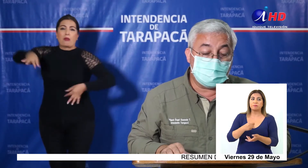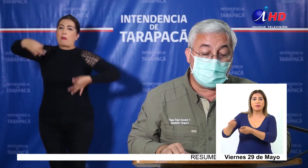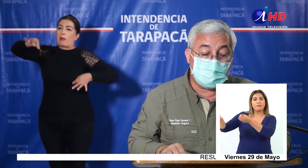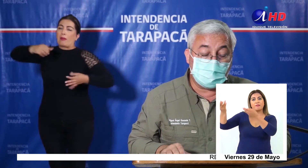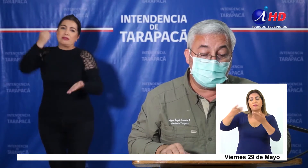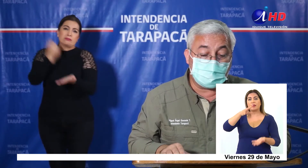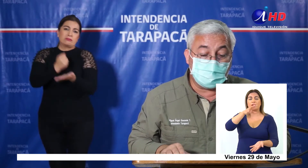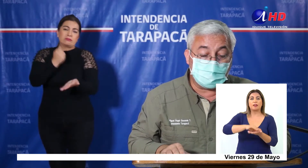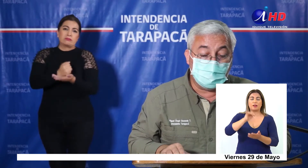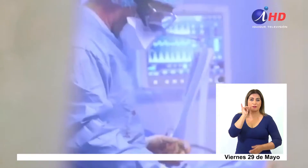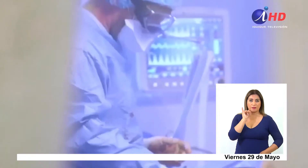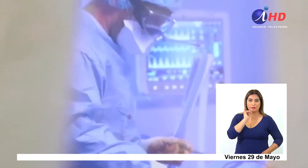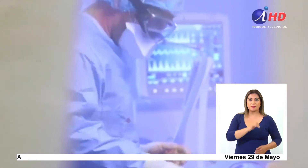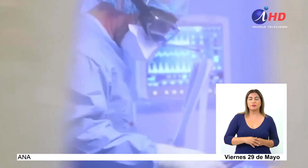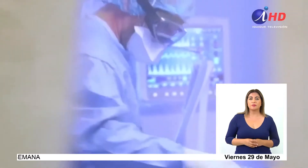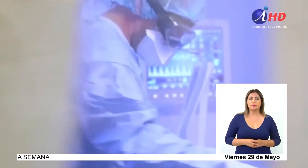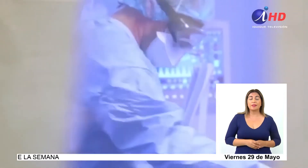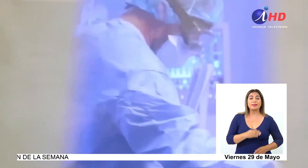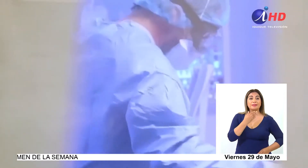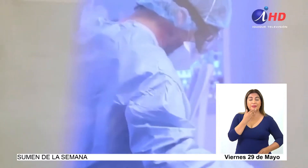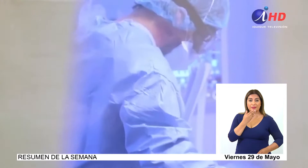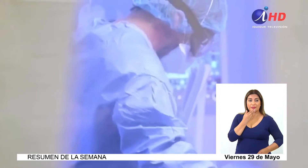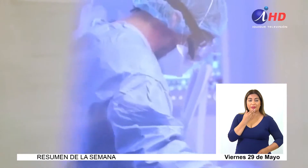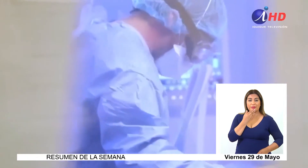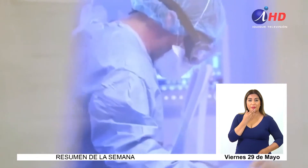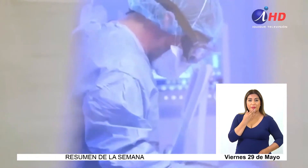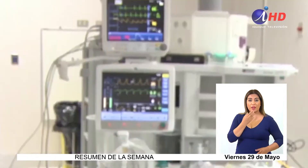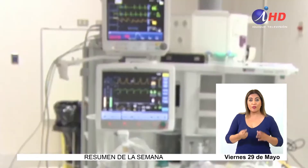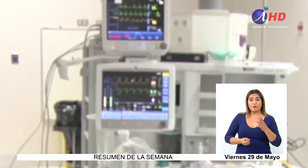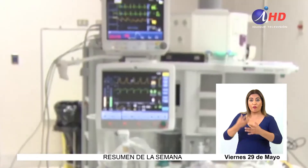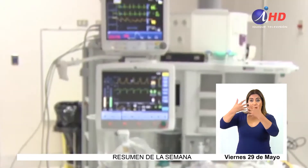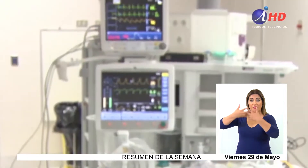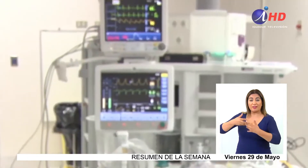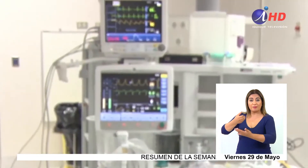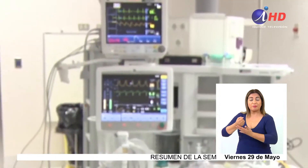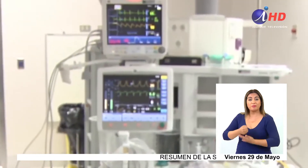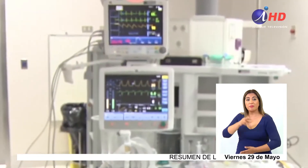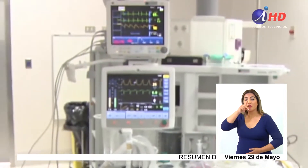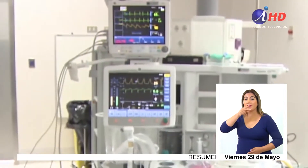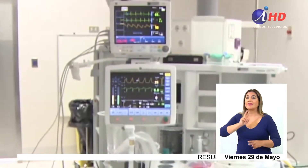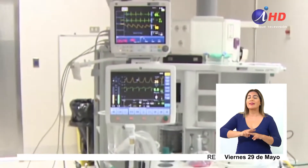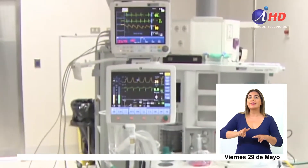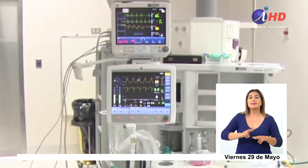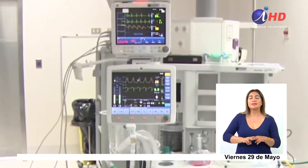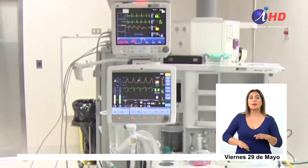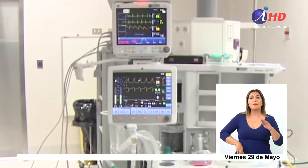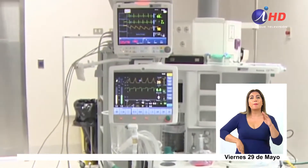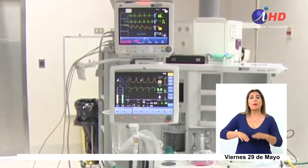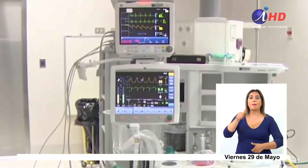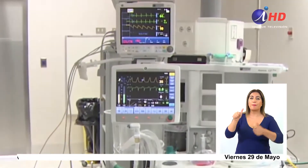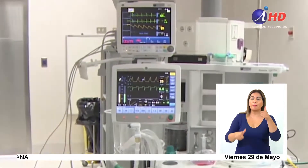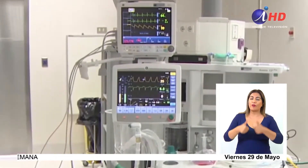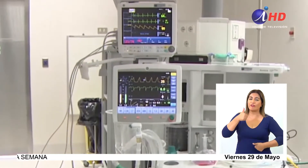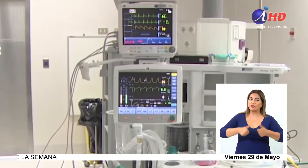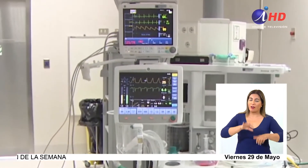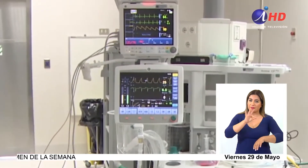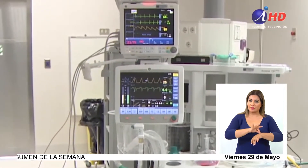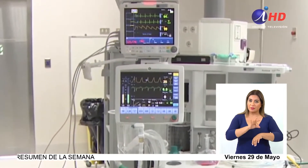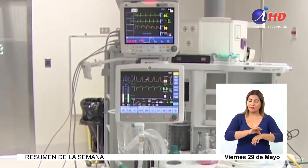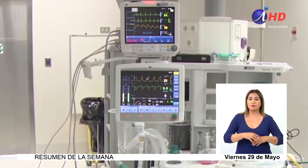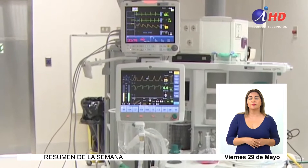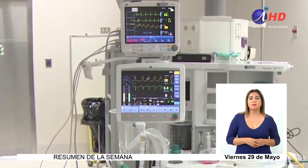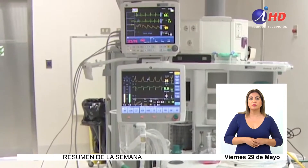dirijan a nuestra región. Sin embargo, la llegada de nuevo equipamiento debe complementarse con más profesionales de la salud.